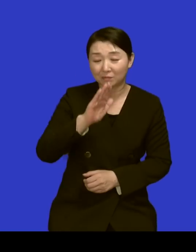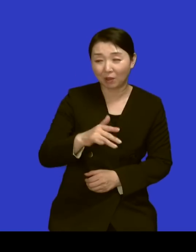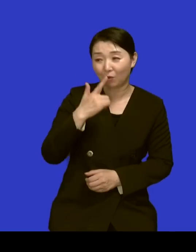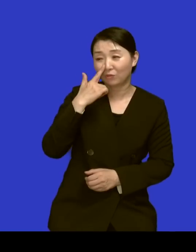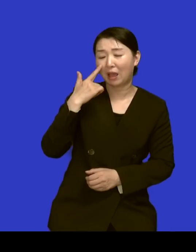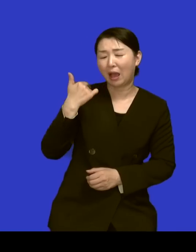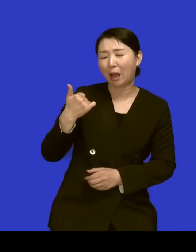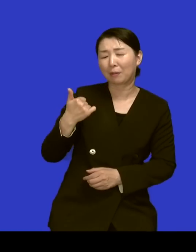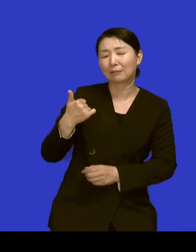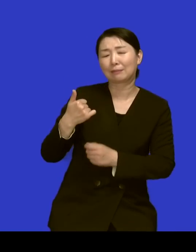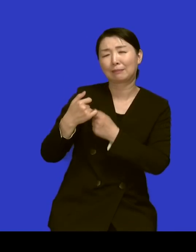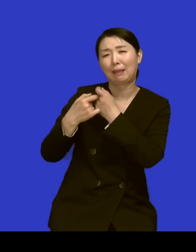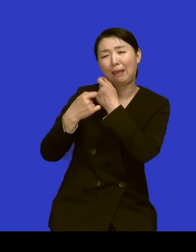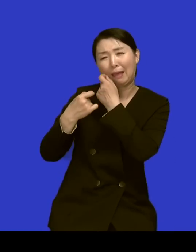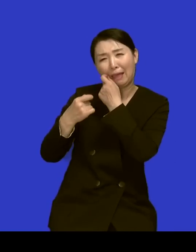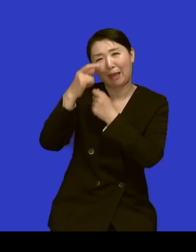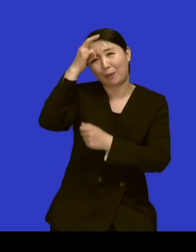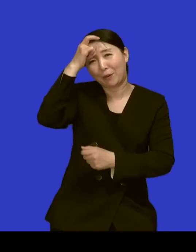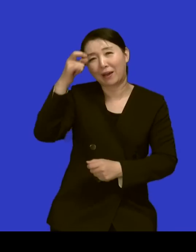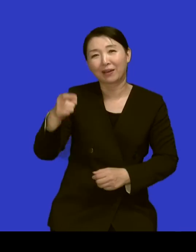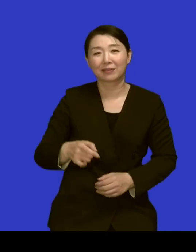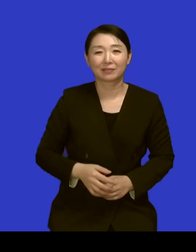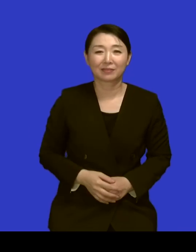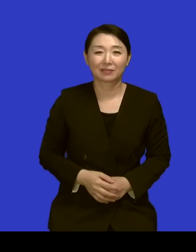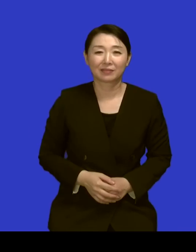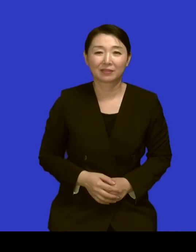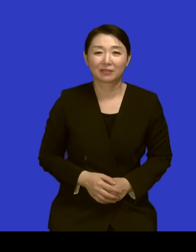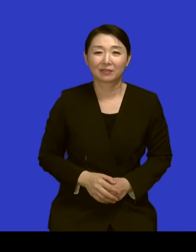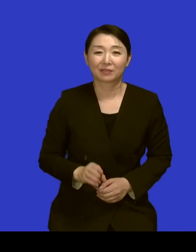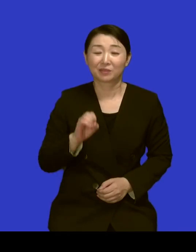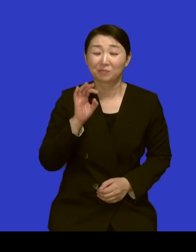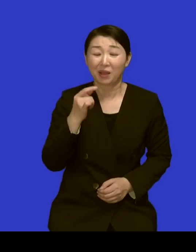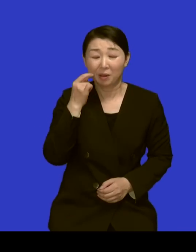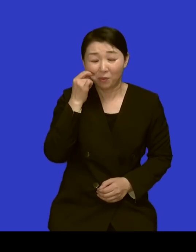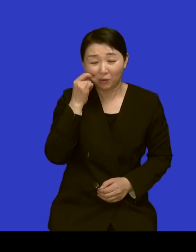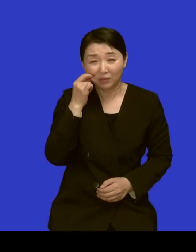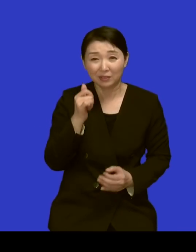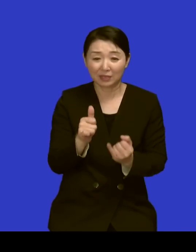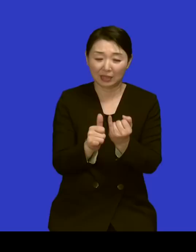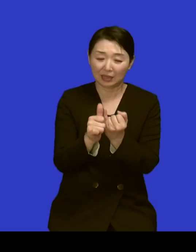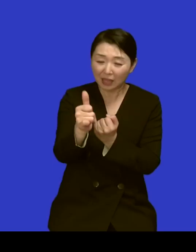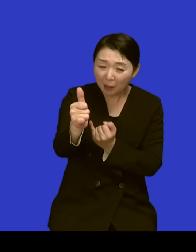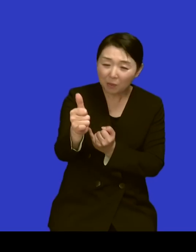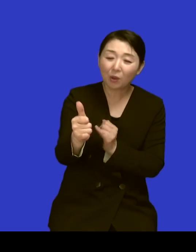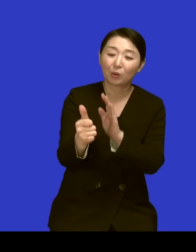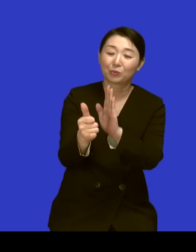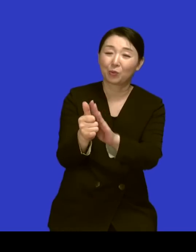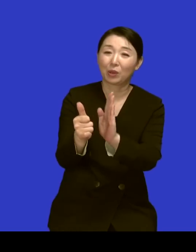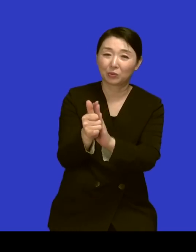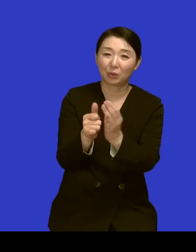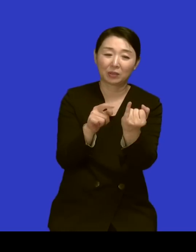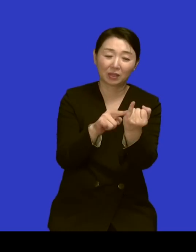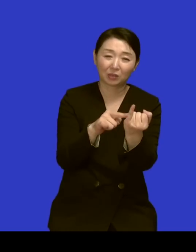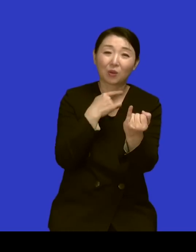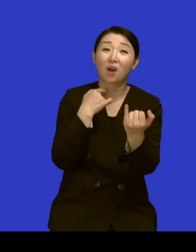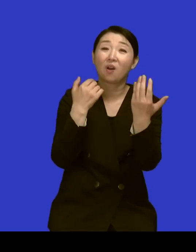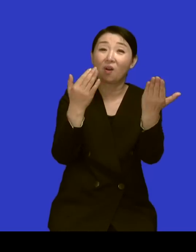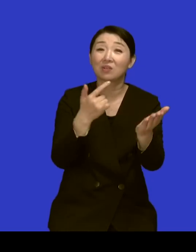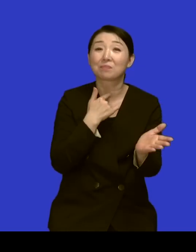고지식하세요 그렇죠 이로 말할 수가 없어요 그런 남편의 보좌를 하면서 네 당신도 헌신을 하기로 소원하시고